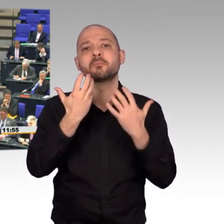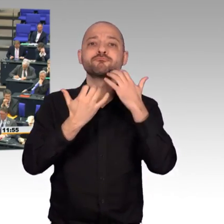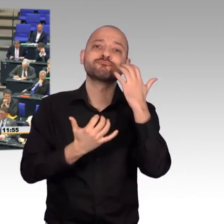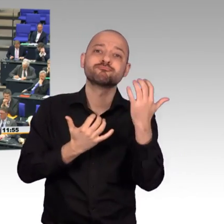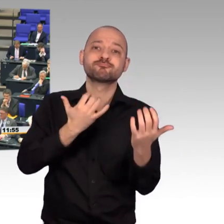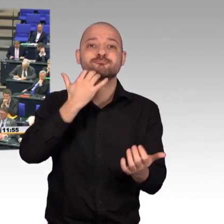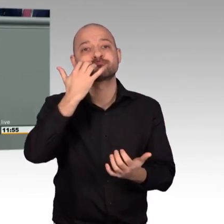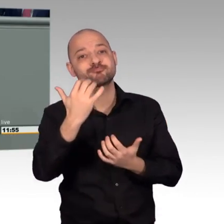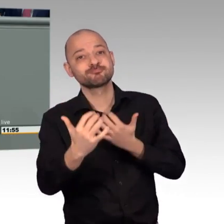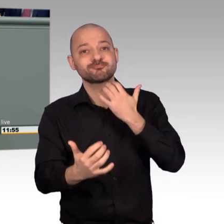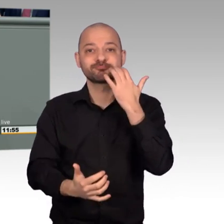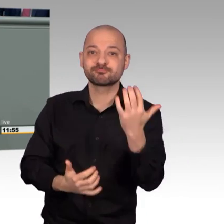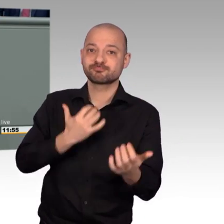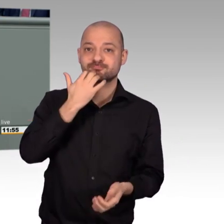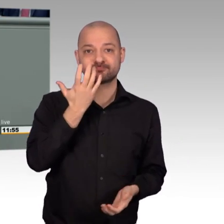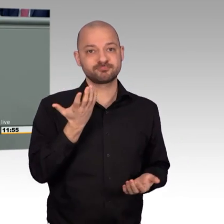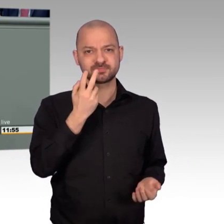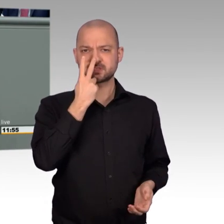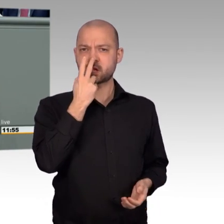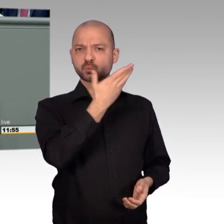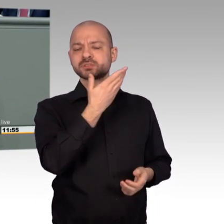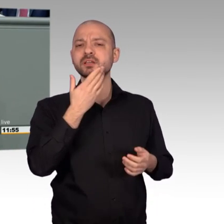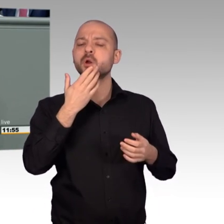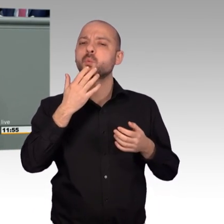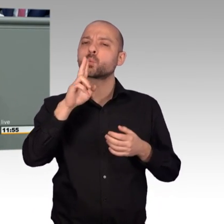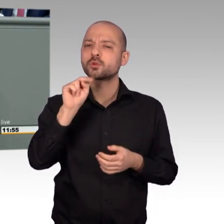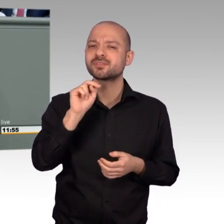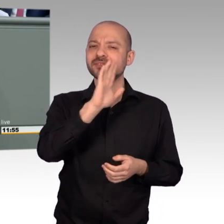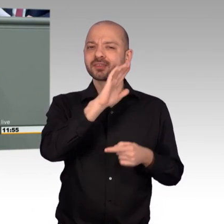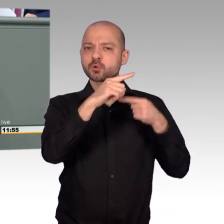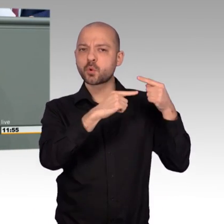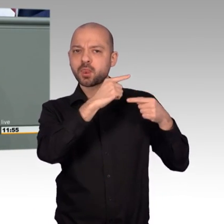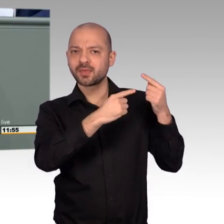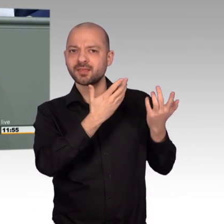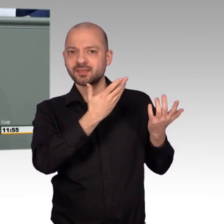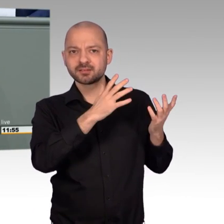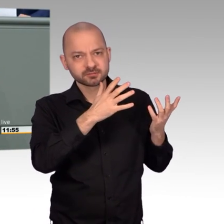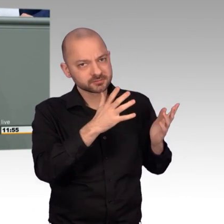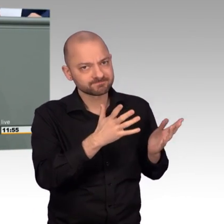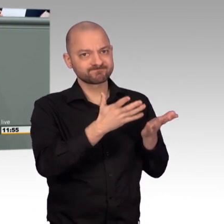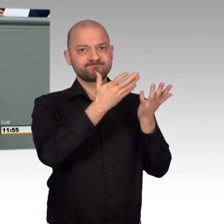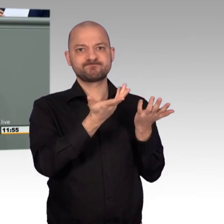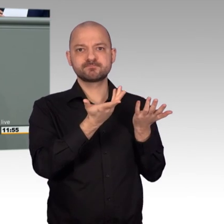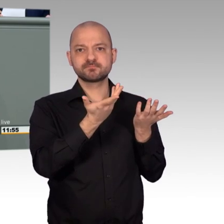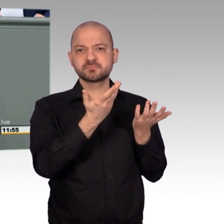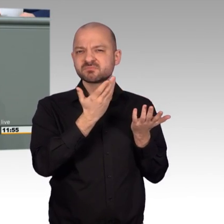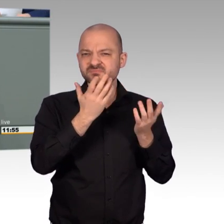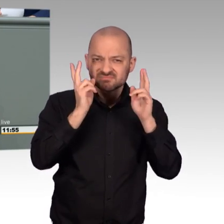Und diese Koalition der Willigen mit den USA, mit der Türkei, mit Saudi-Arabien, die müsste man eigentlich vielmehr eine Koalition der